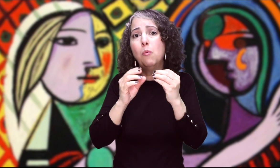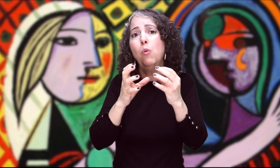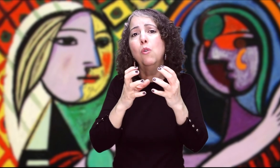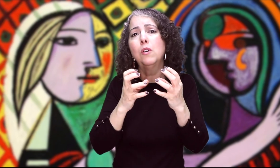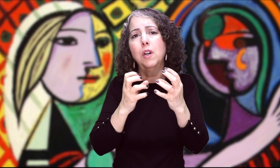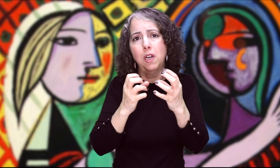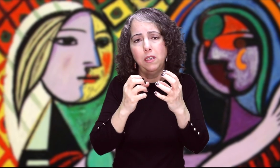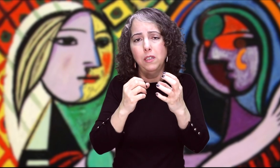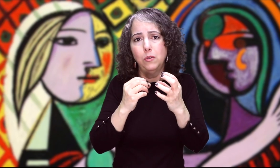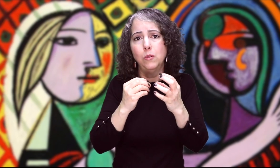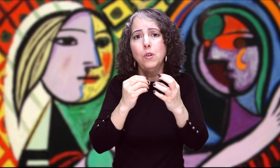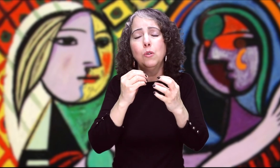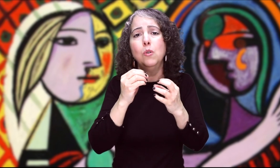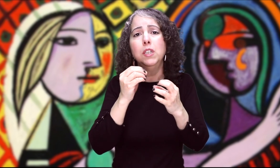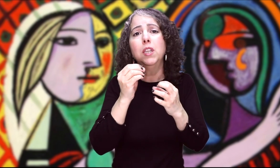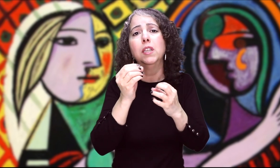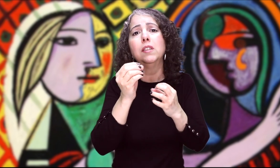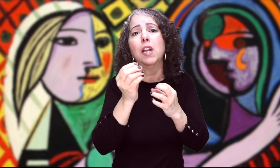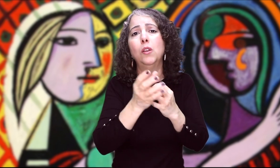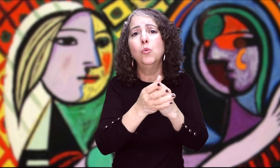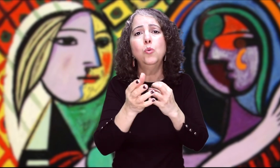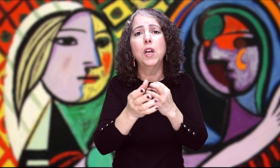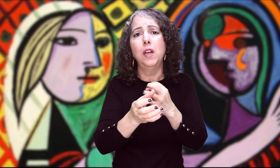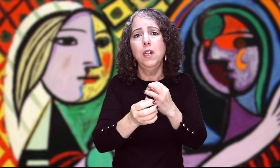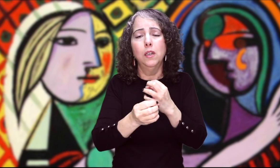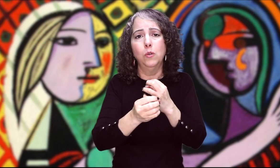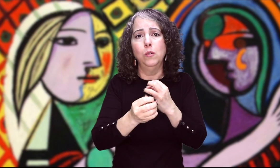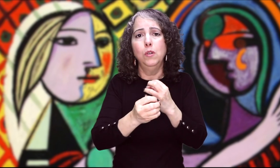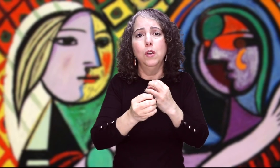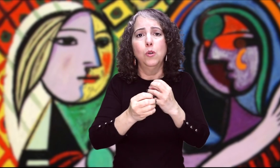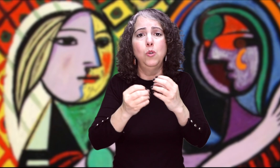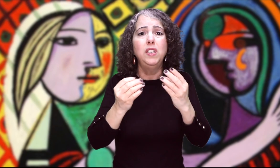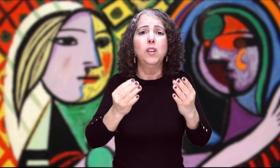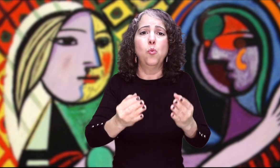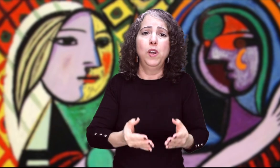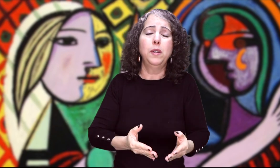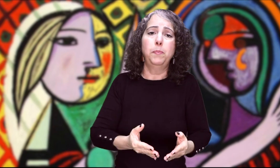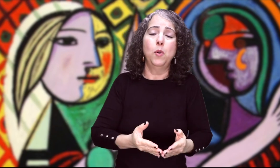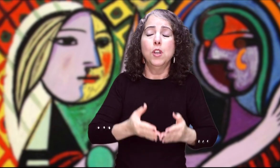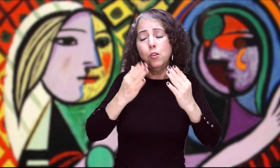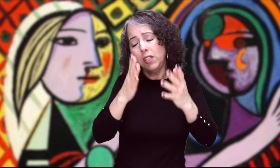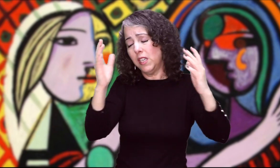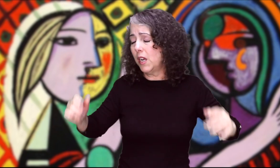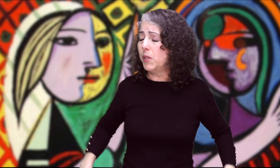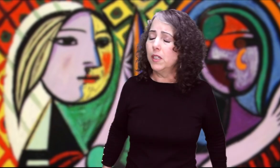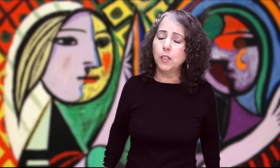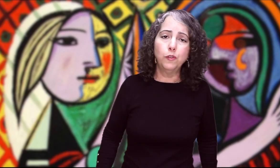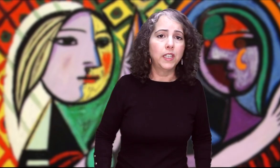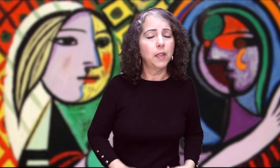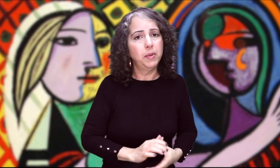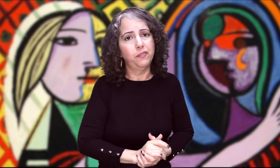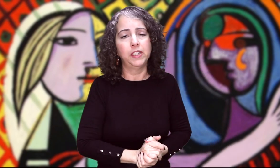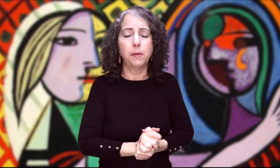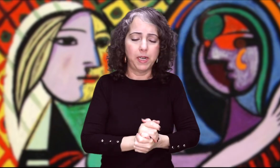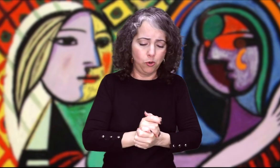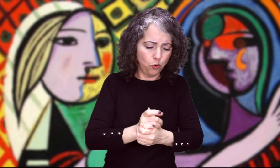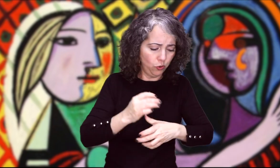boca Con esa dentadura Con ese cuerpo Yo quisiera a veces que no fuera tan perfecta Para yo no